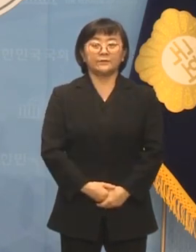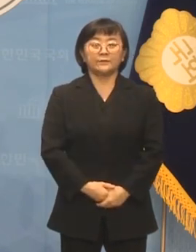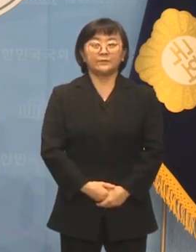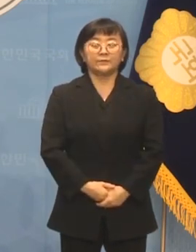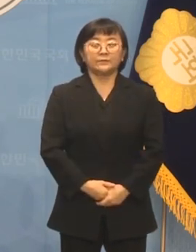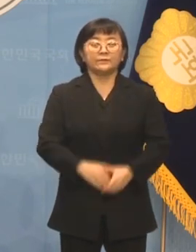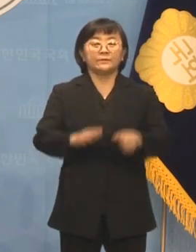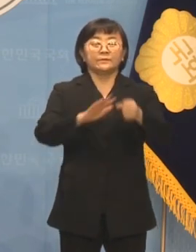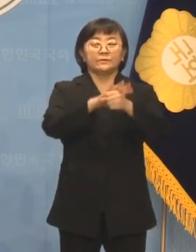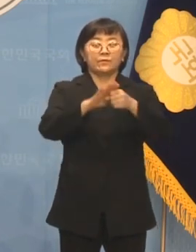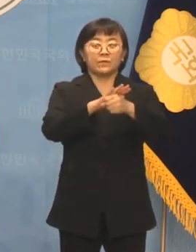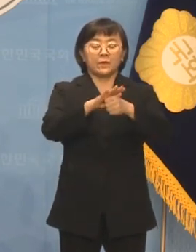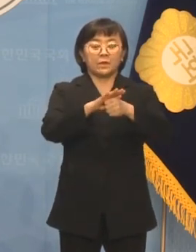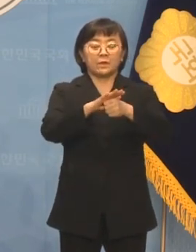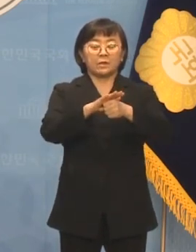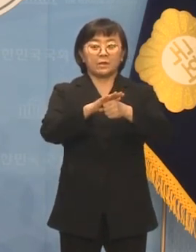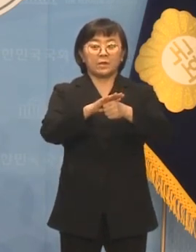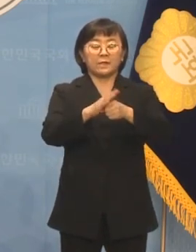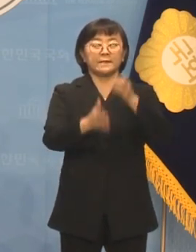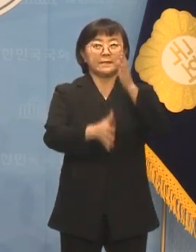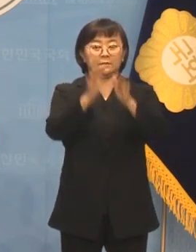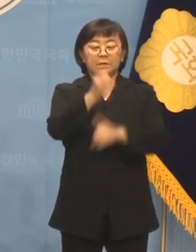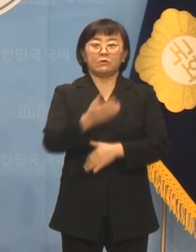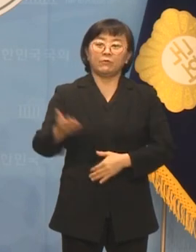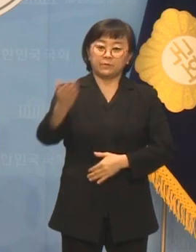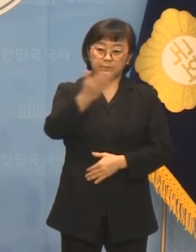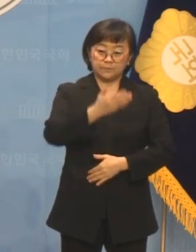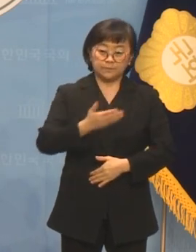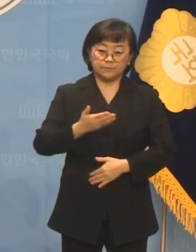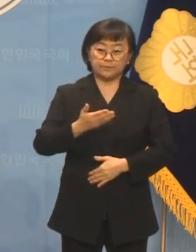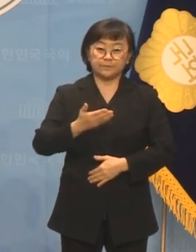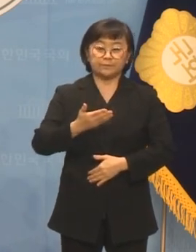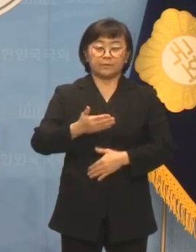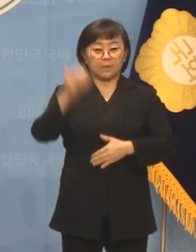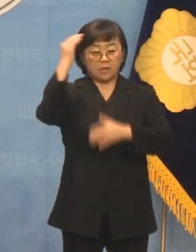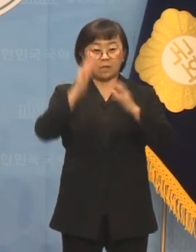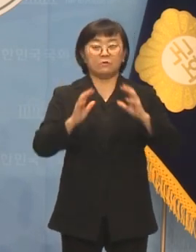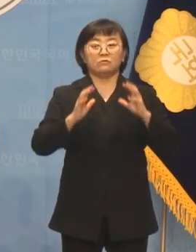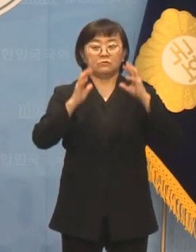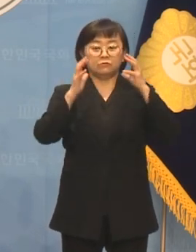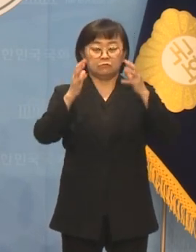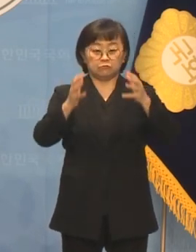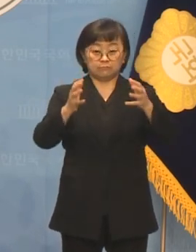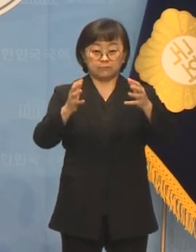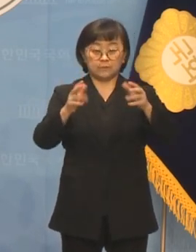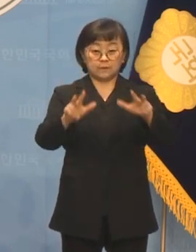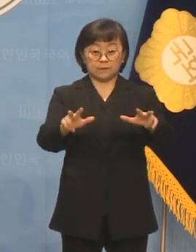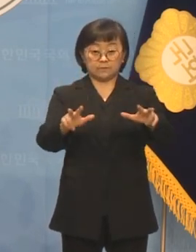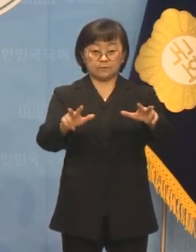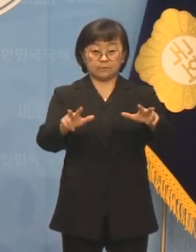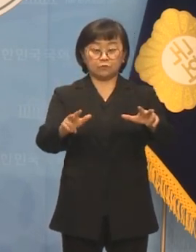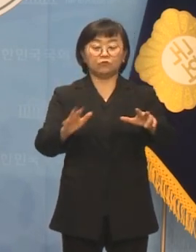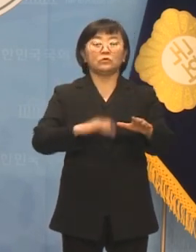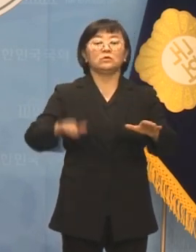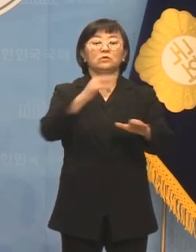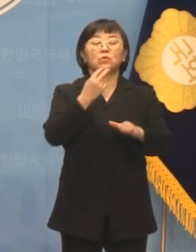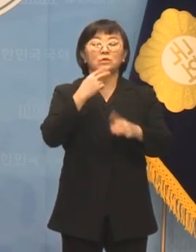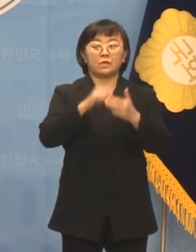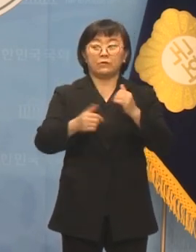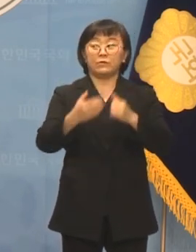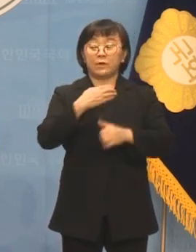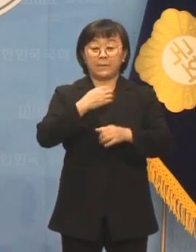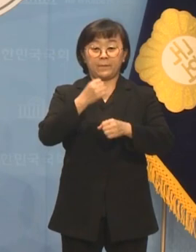사랑하는 동료 시민 여러분 대한민국은 전례 없이 우리 존재를 위협하는